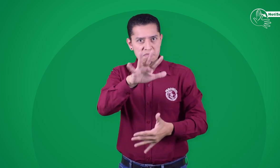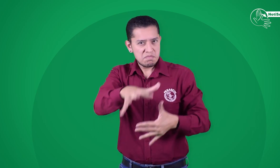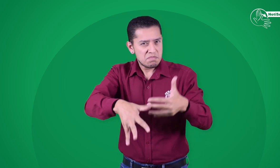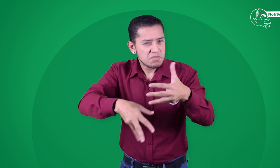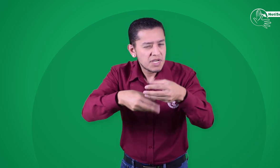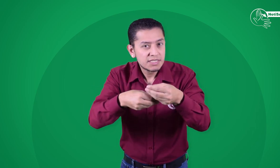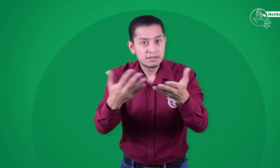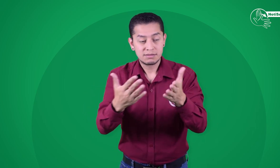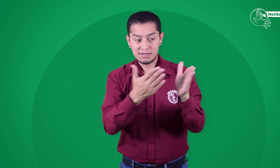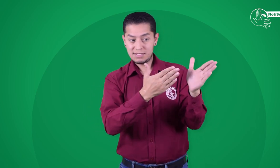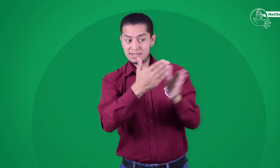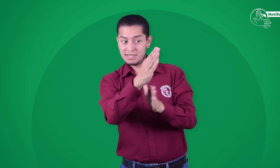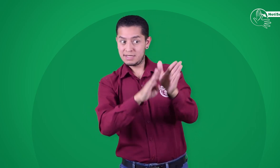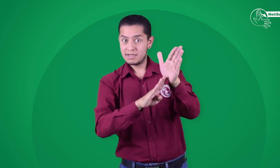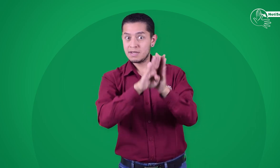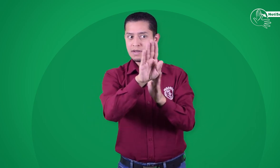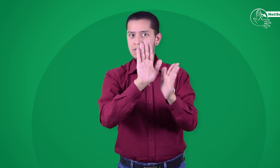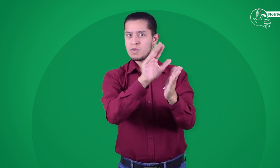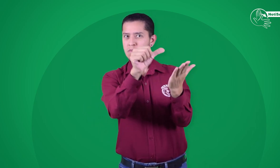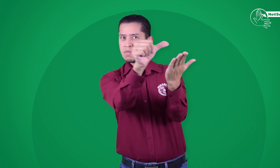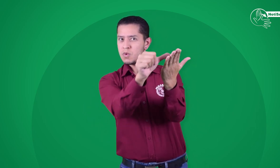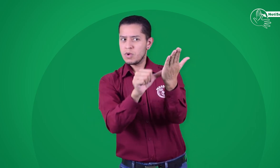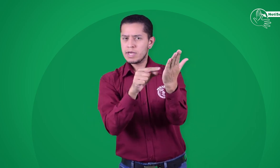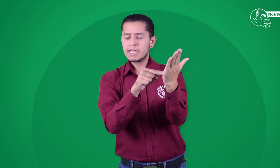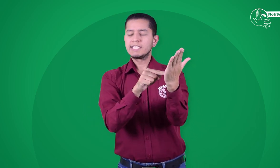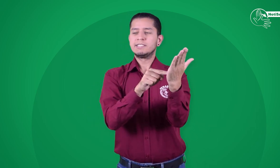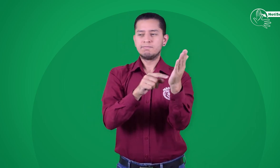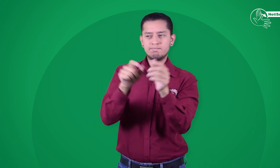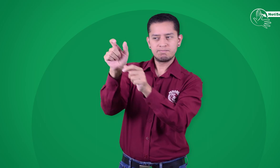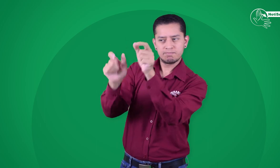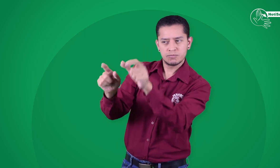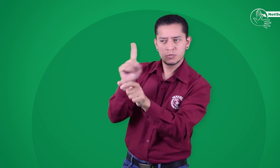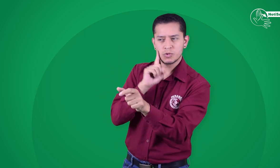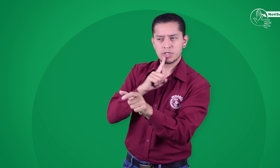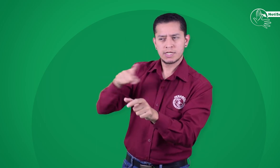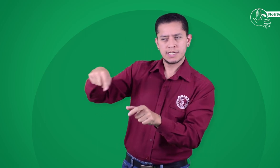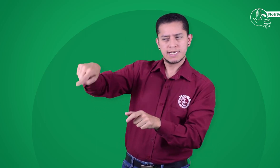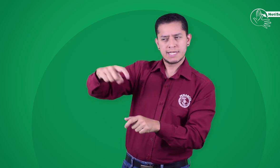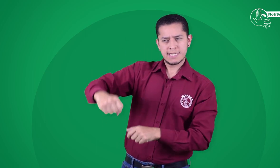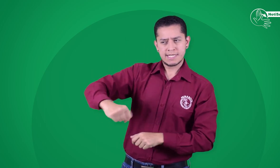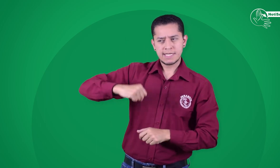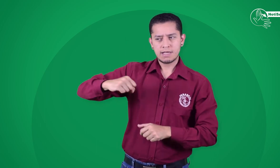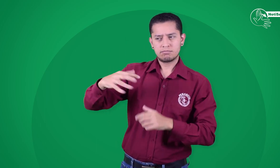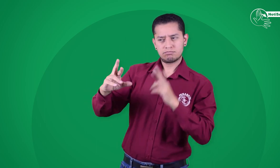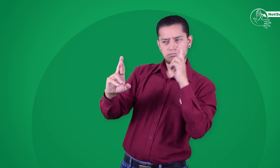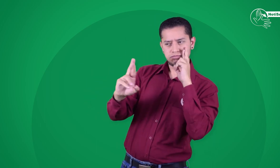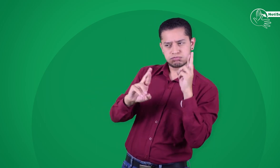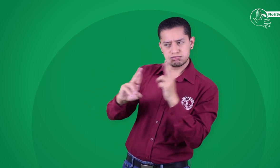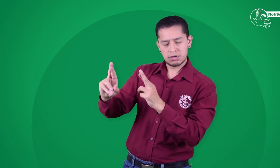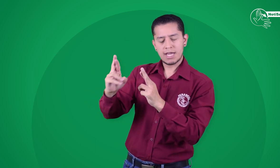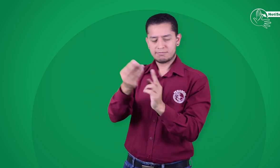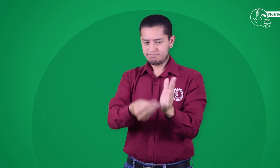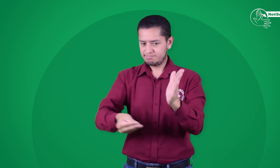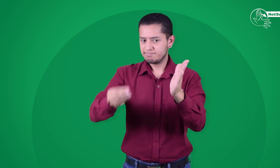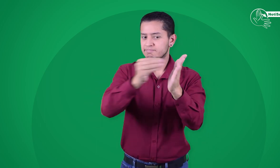Además, que en estos planes se incluyan programas que reconozcan los derechos de las personas sordas colombianas.